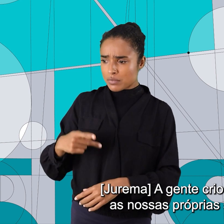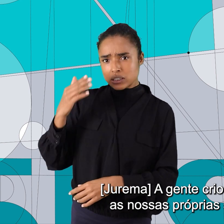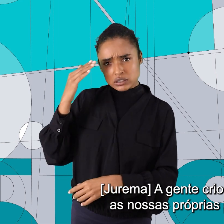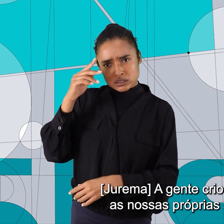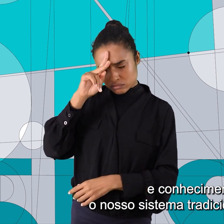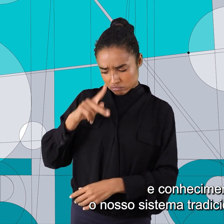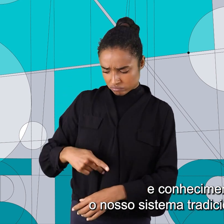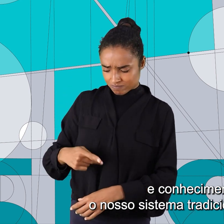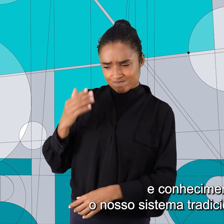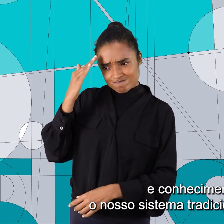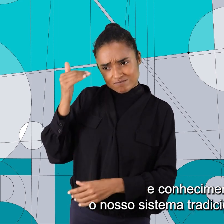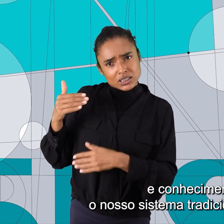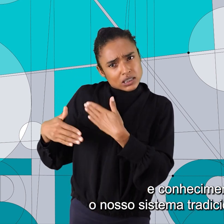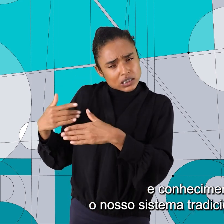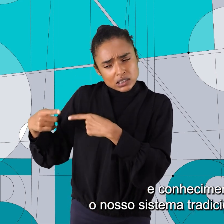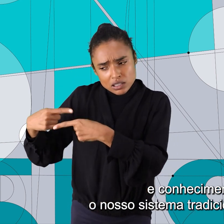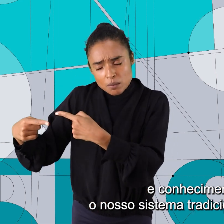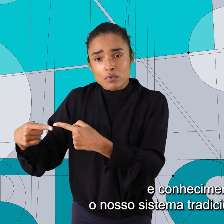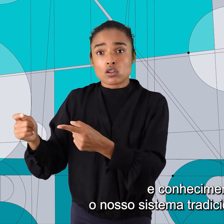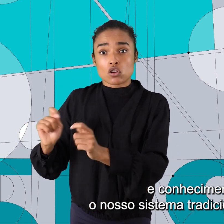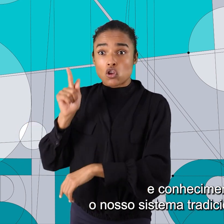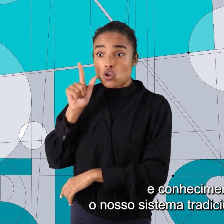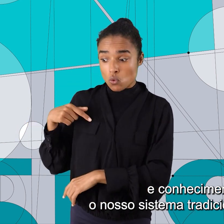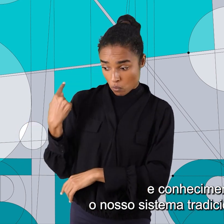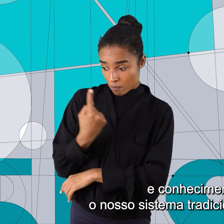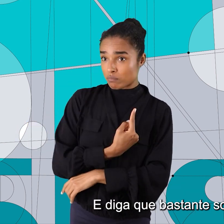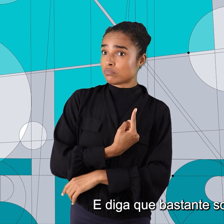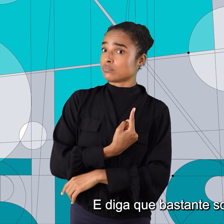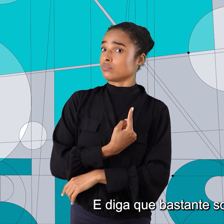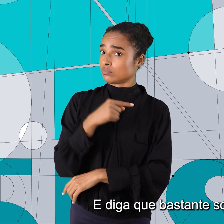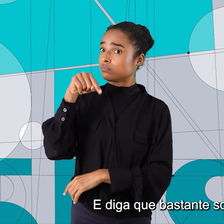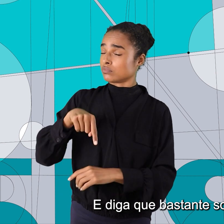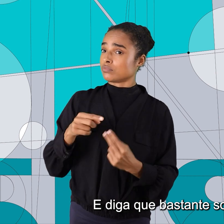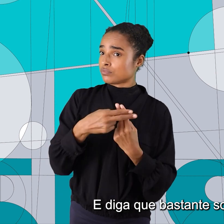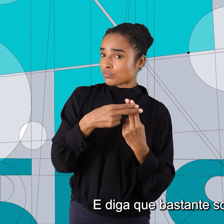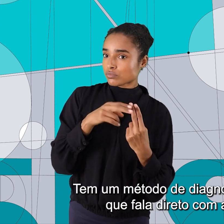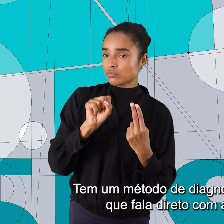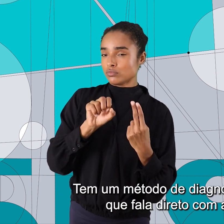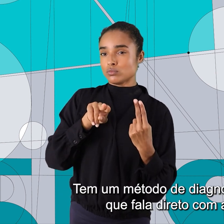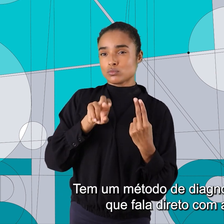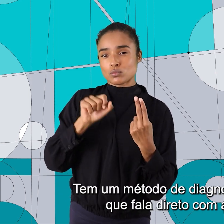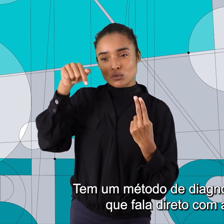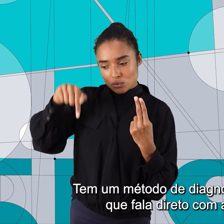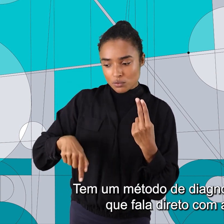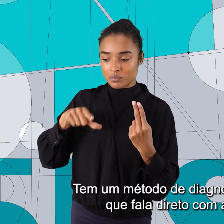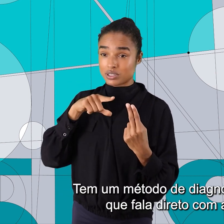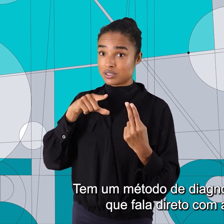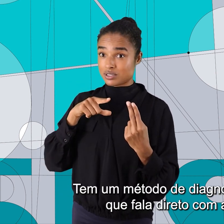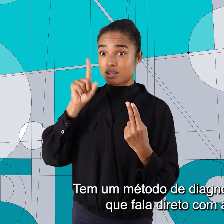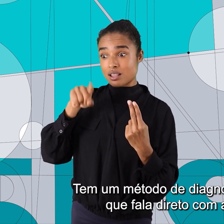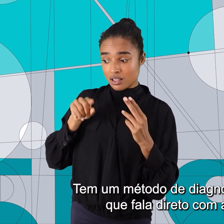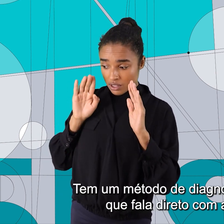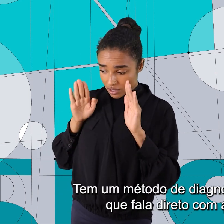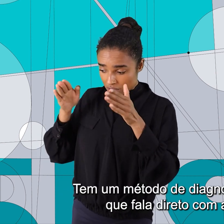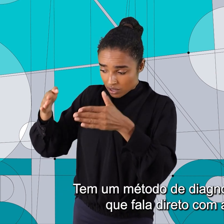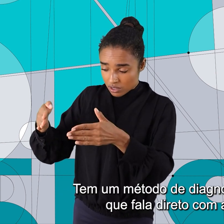sabedorias e conhecimentos no nosso sistema tradicional de saúde. E diga que bastante sofisticado, né? Tem um método de diagnóstico sofisticado que